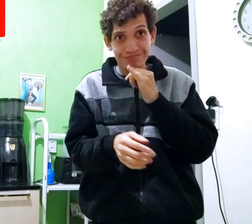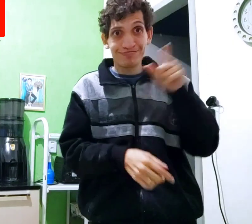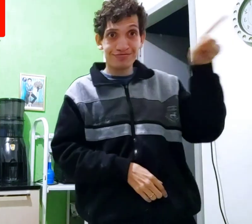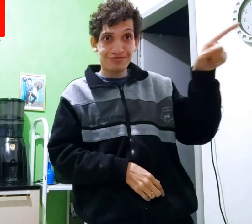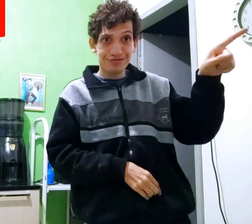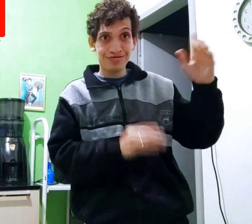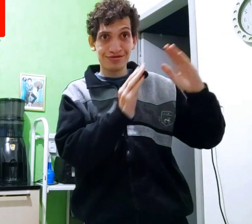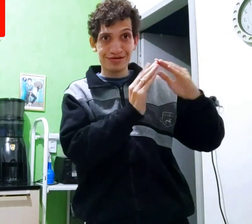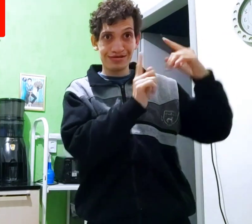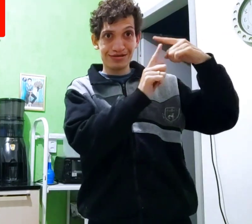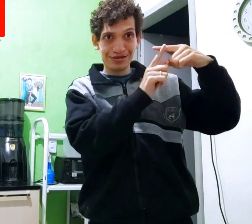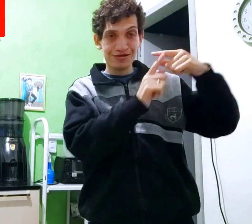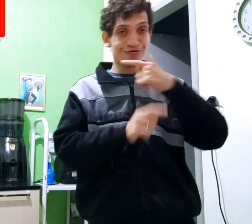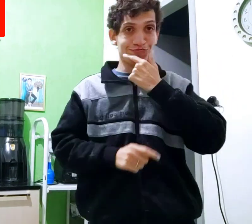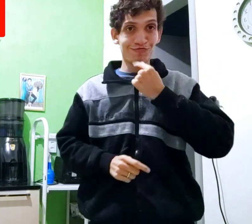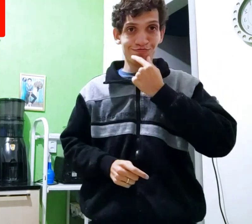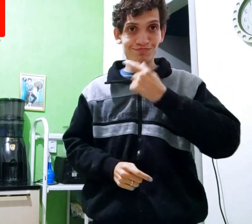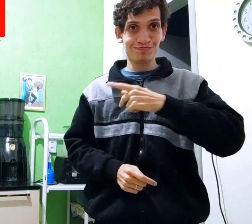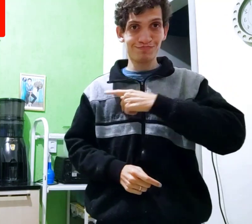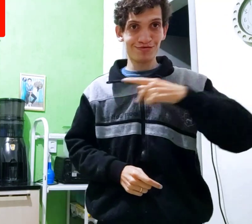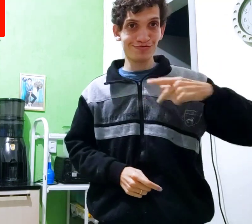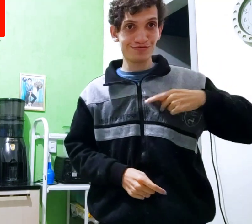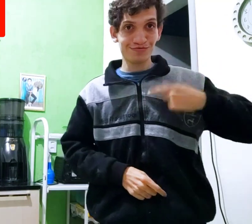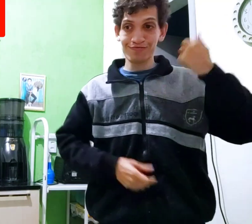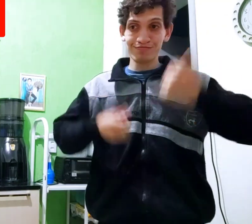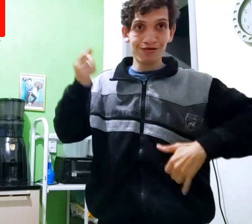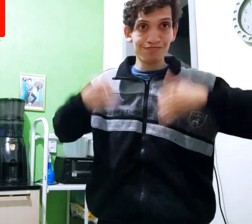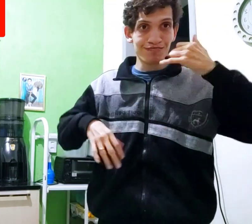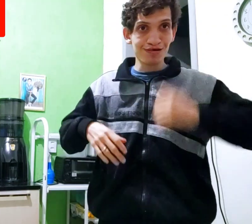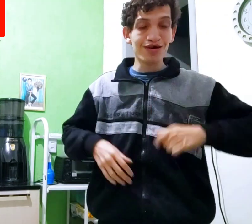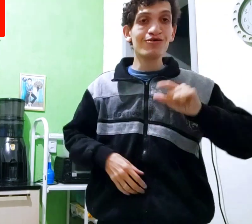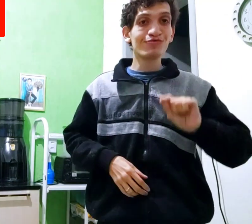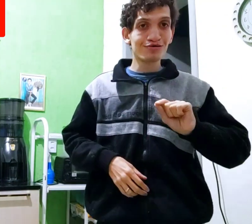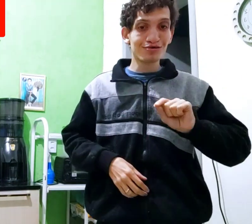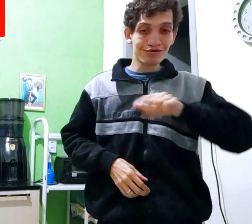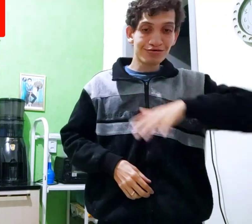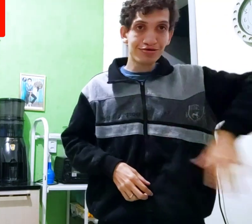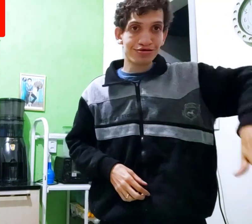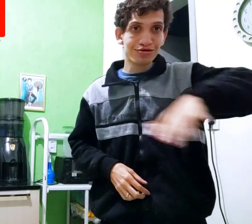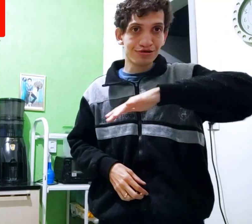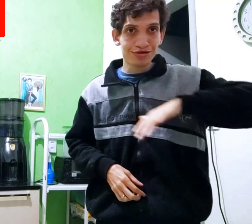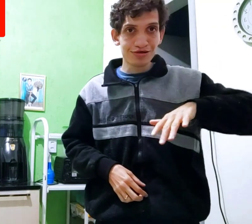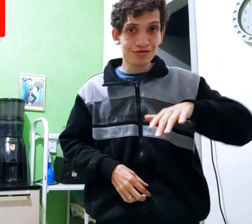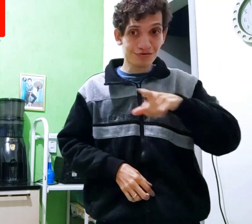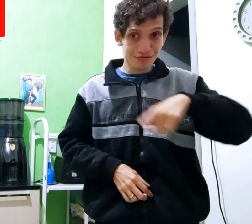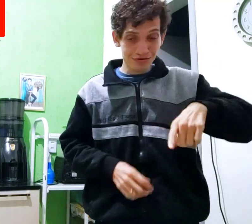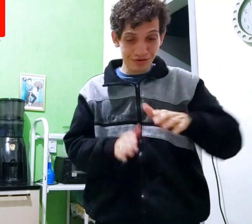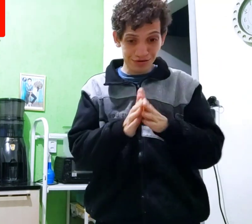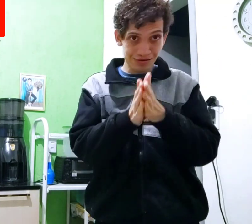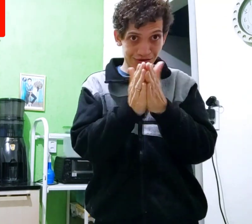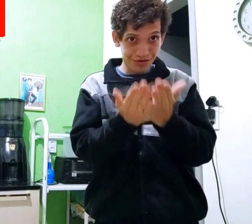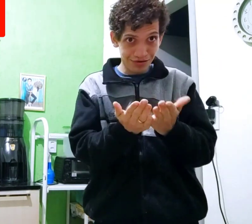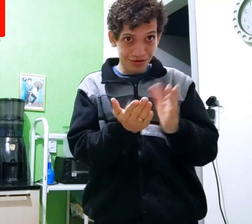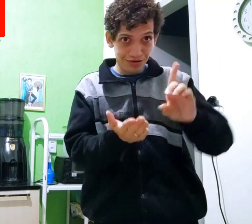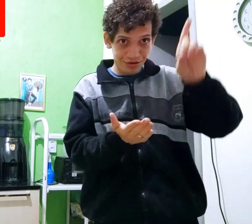é esse de pesquisar Então, lá na igreja, o homem bastou explicar porque, olha, vocês